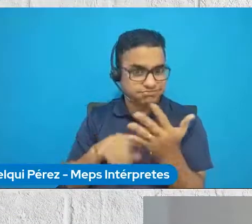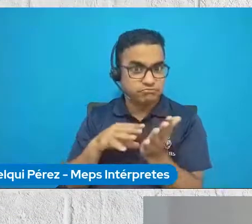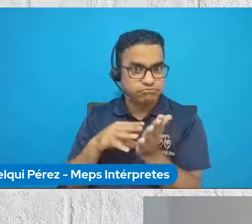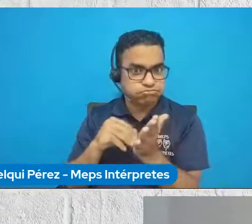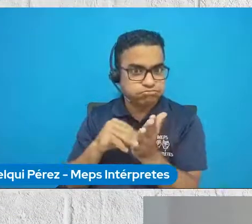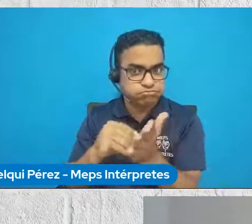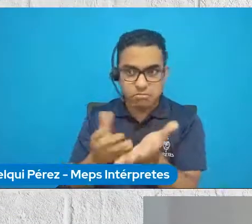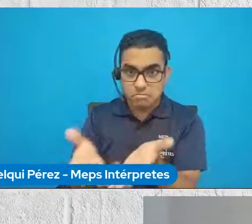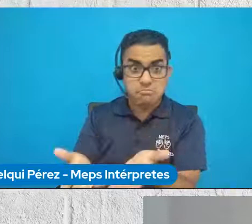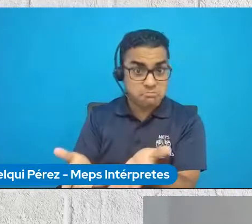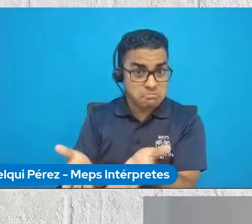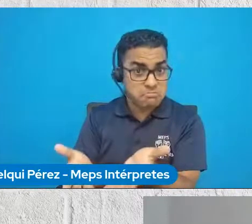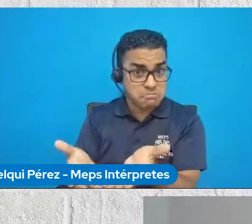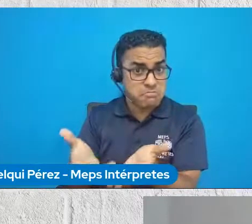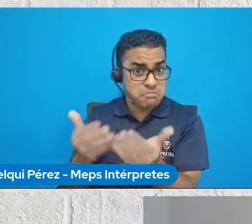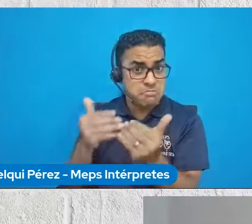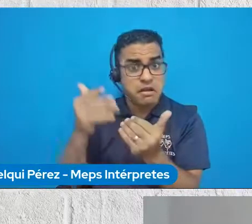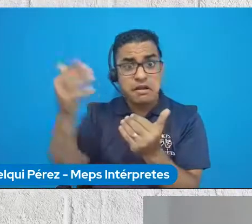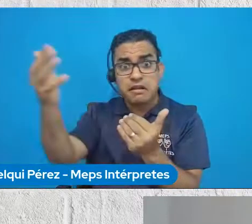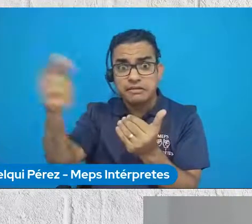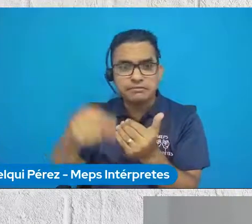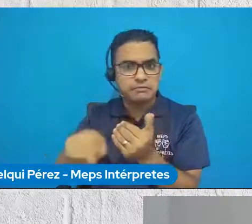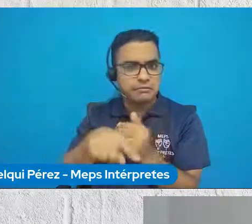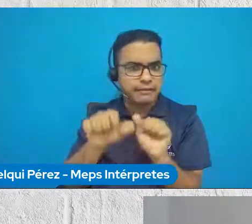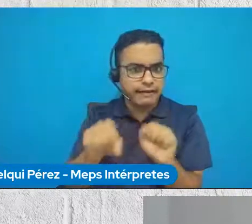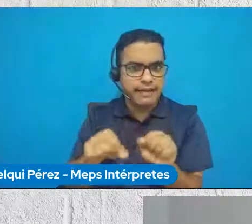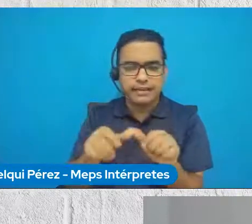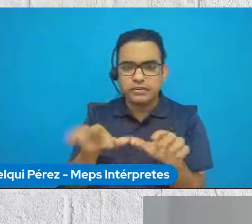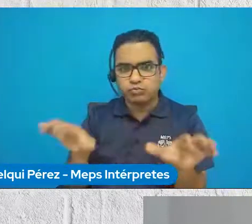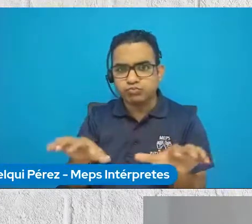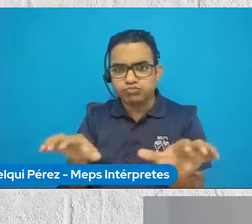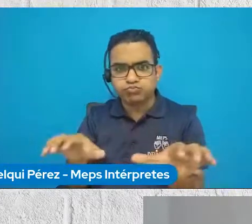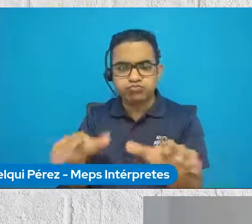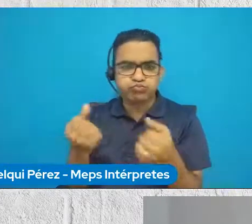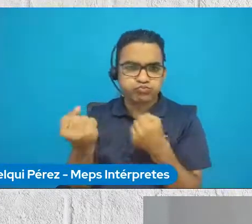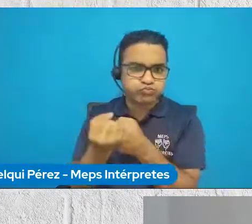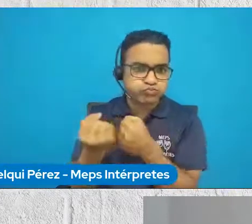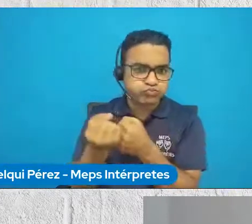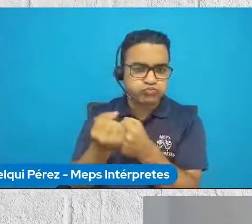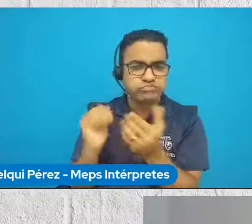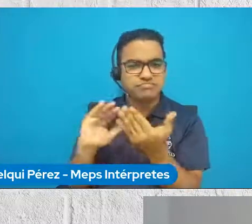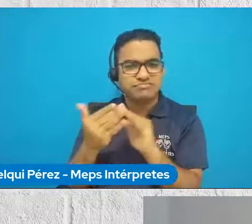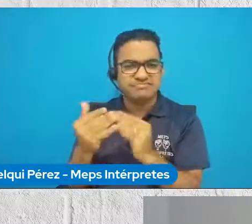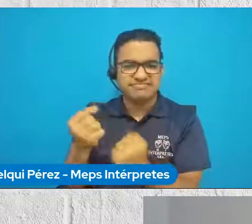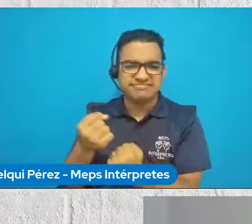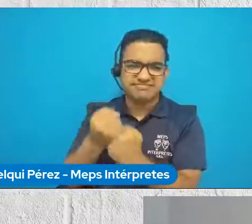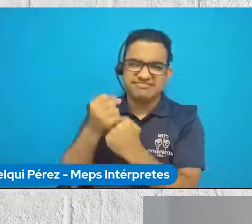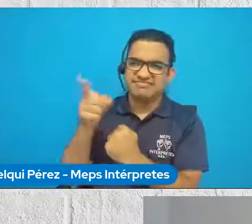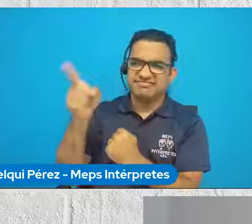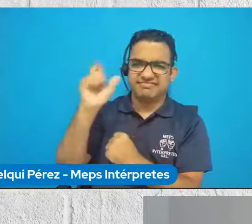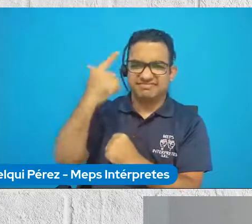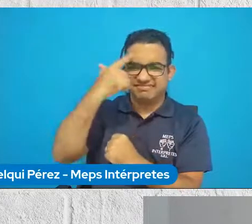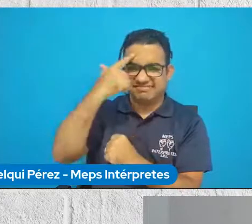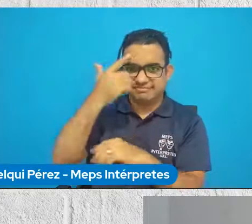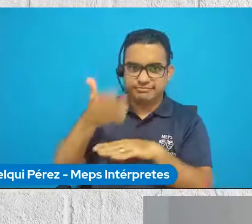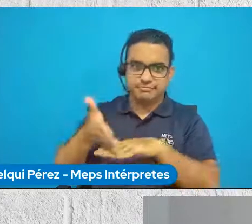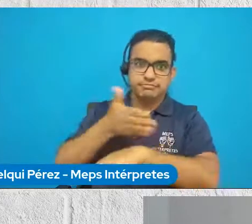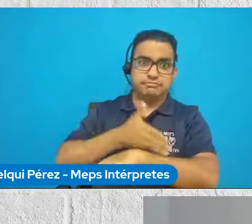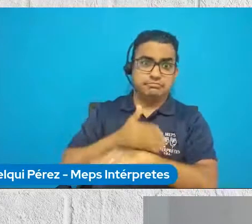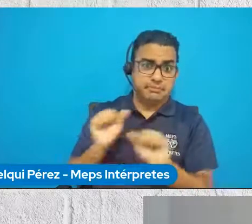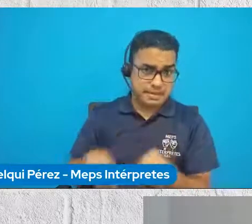segundo es que ellos pueden hacer iniciativas ciudadanas que complementen muchas de las políticas públicas que están realizando los gobiernos.